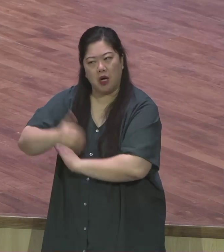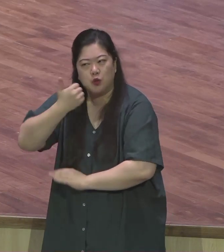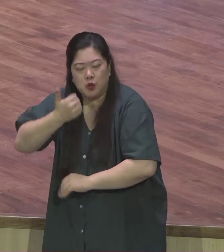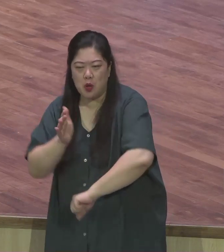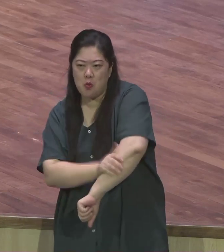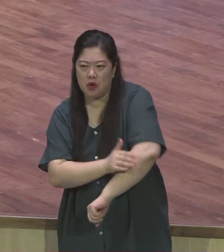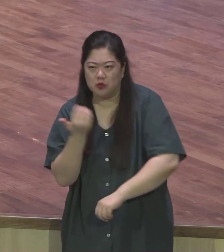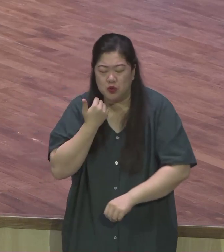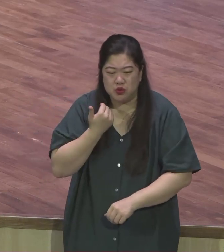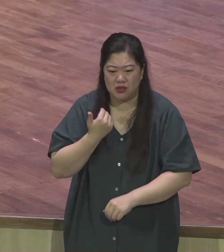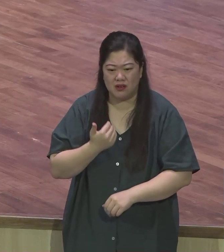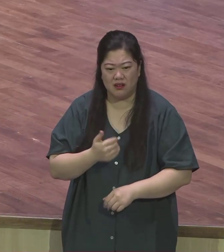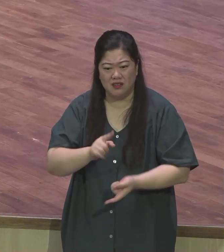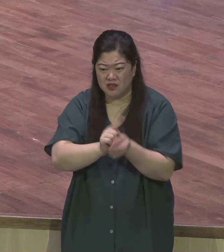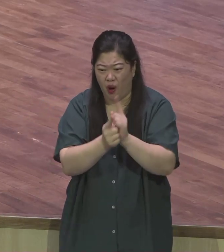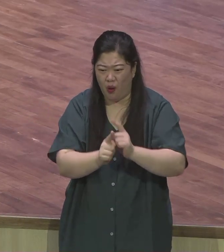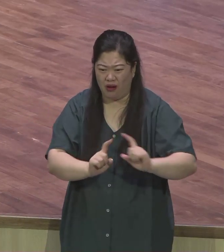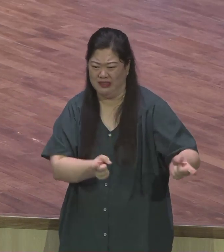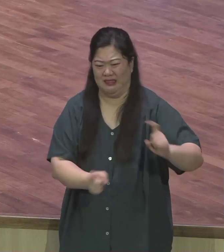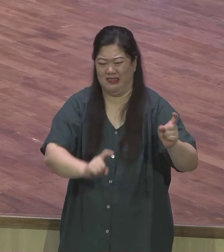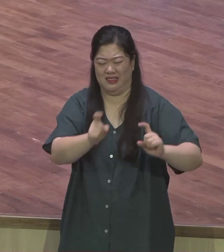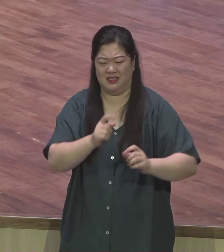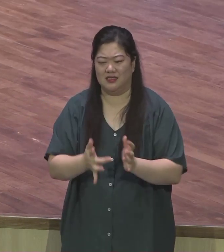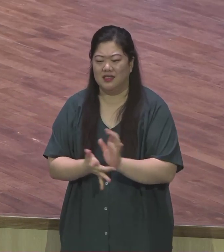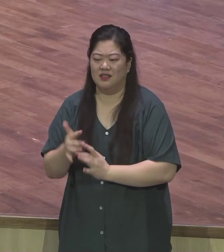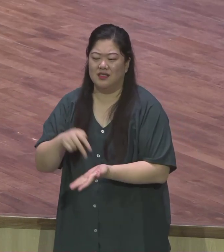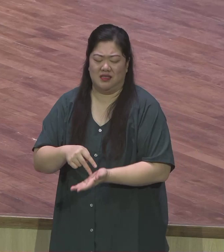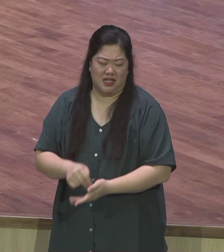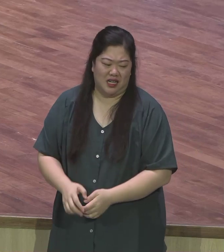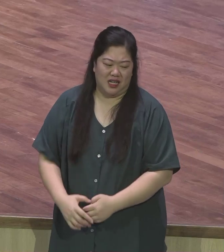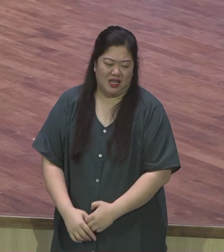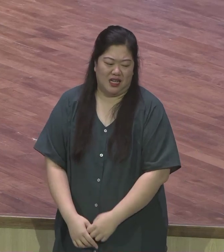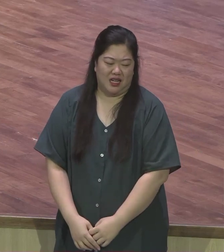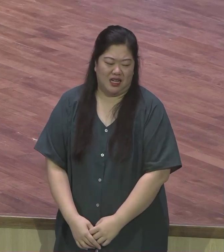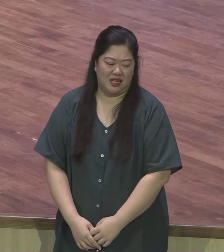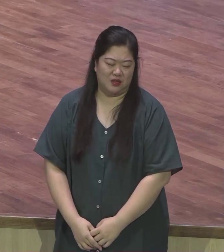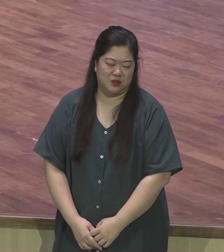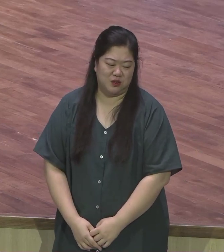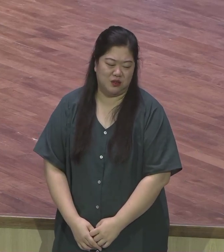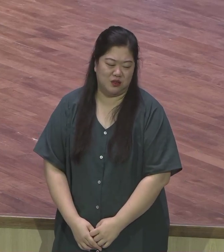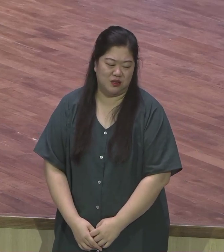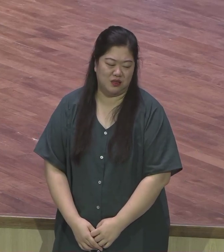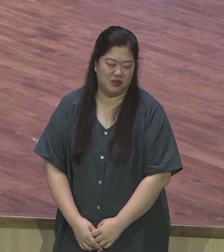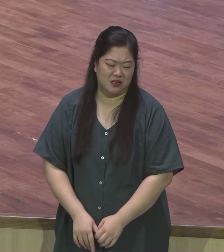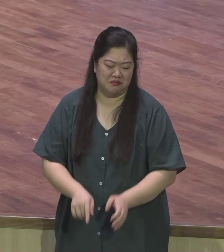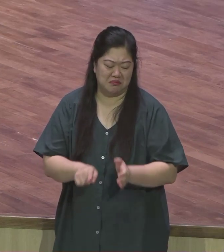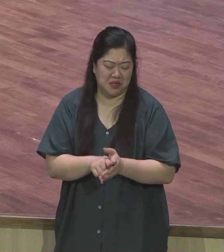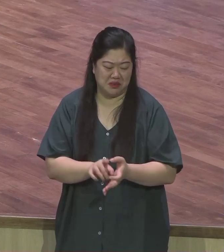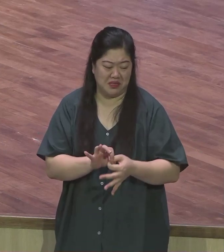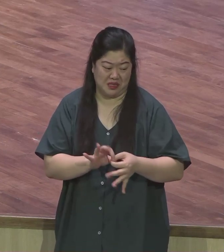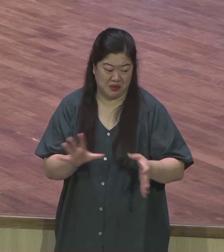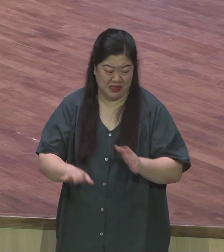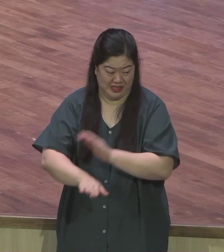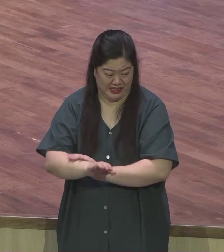또 사람들에게 인정받기 위해서 코람대윤 신앙이 아니라 사실 눈에 보이는